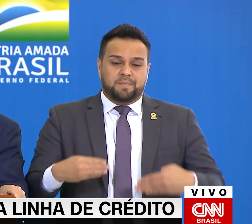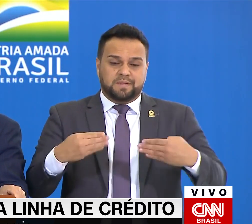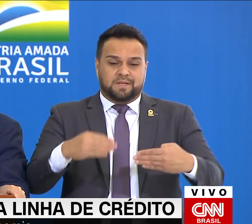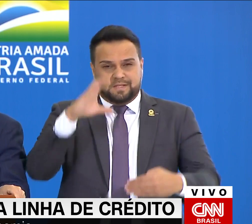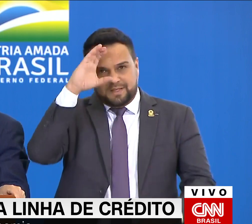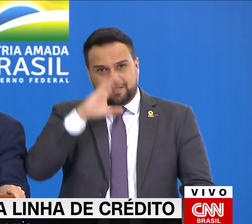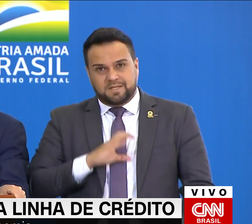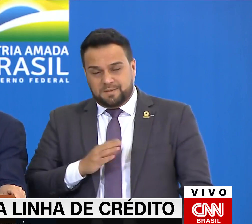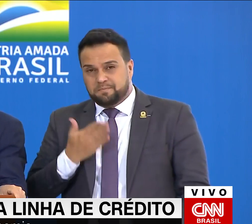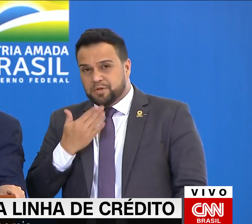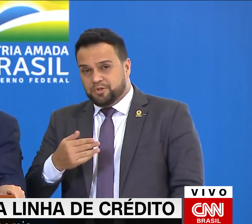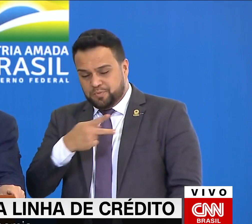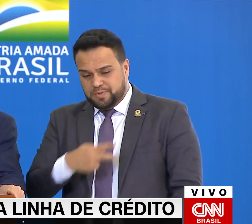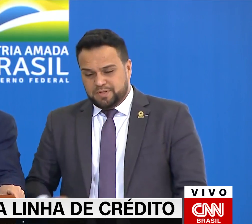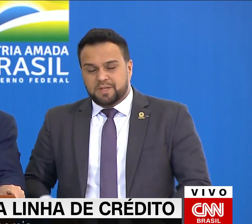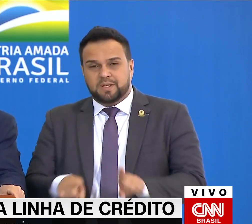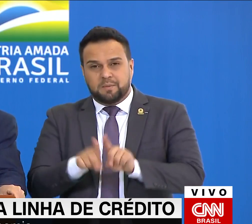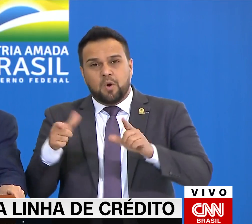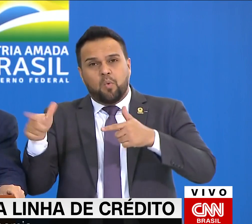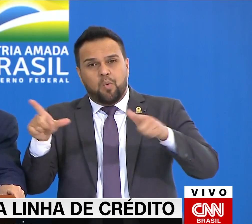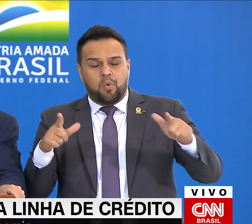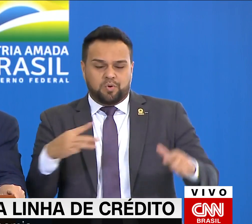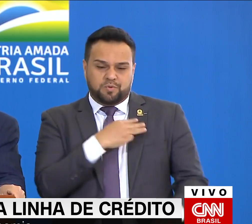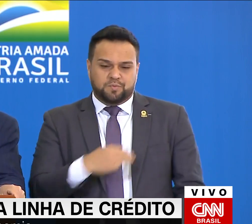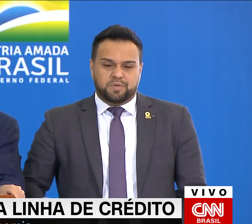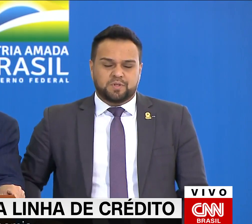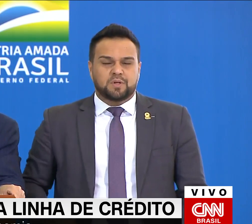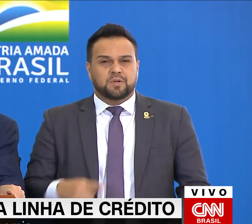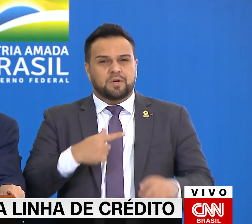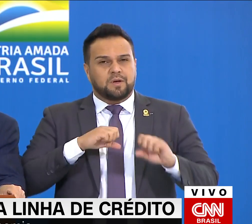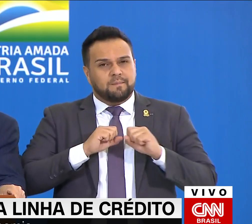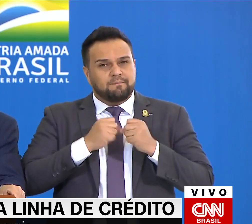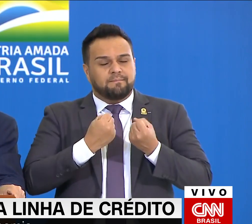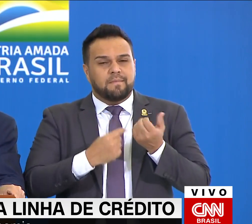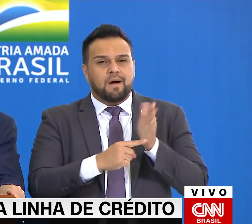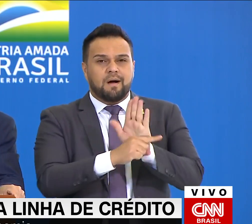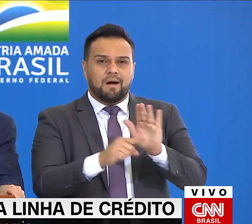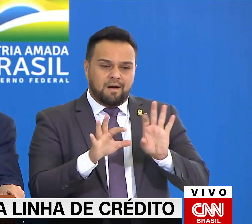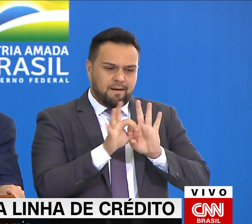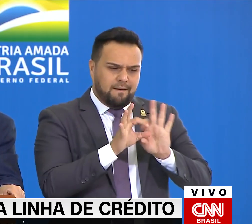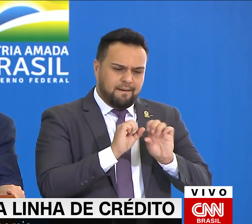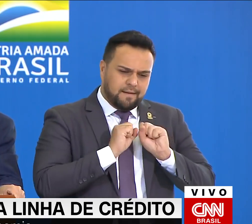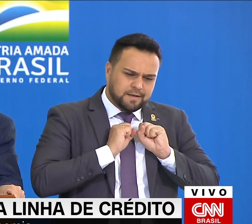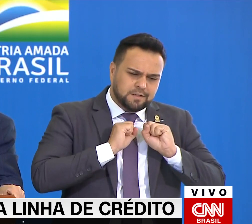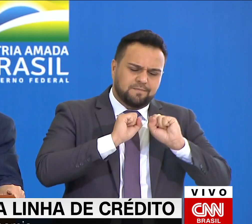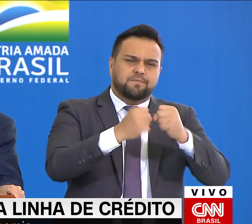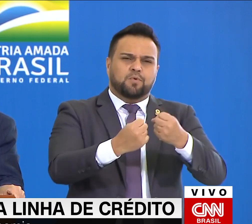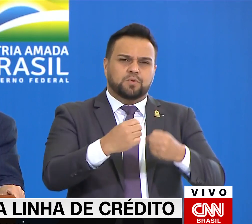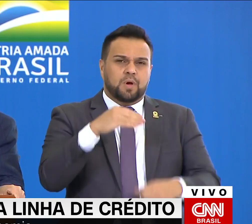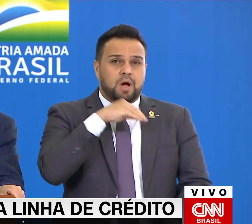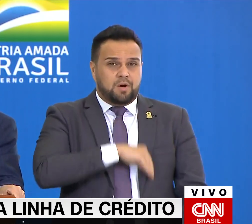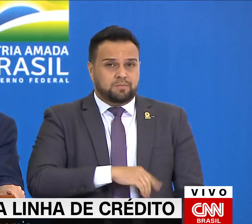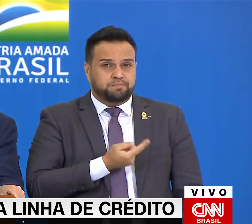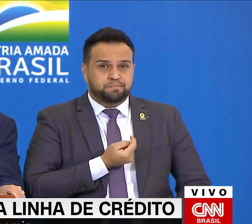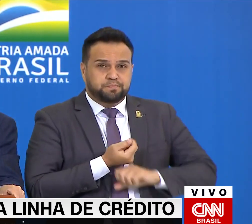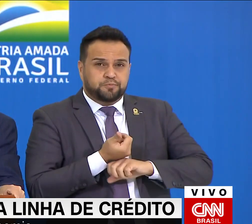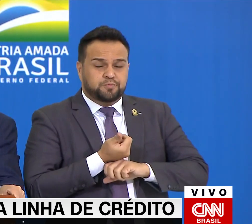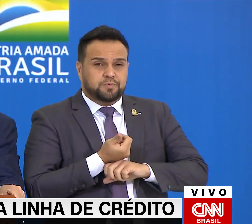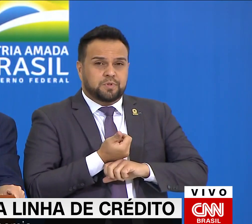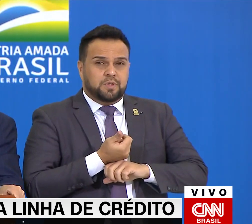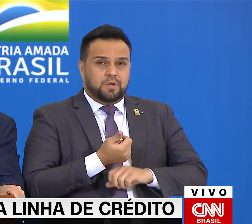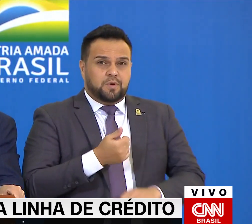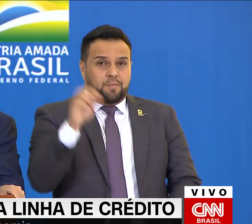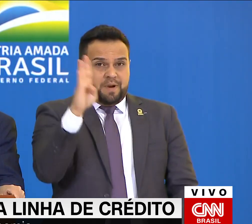pedido também de todos os outros ministros, de reforço exatamente ao Auxílio Brasil.